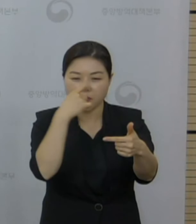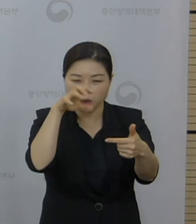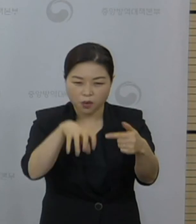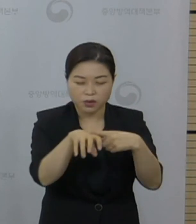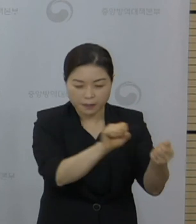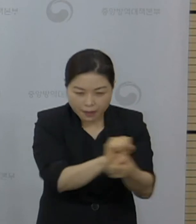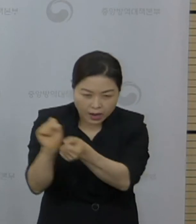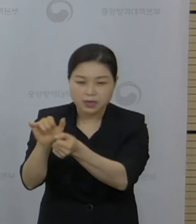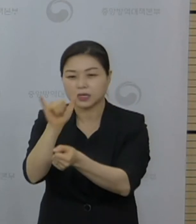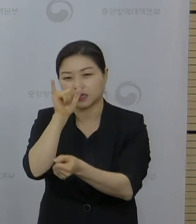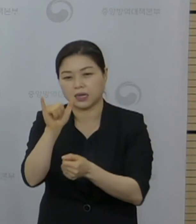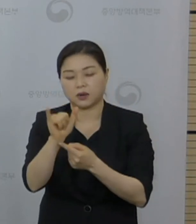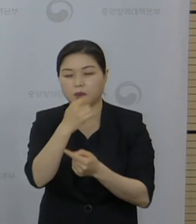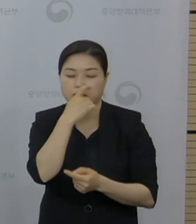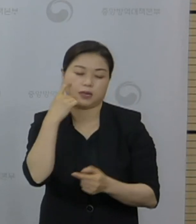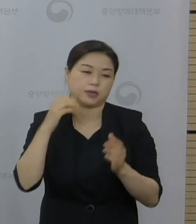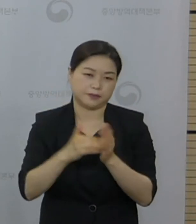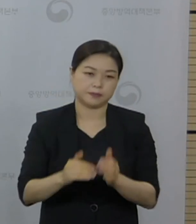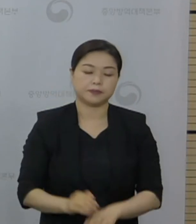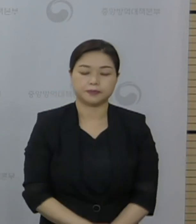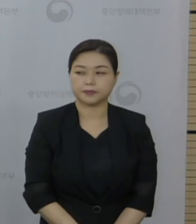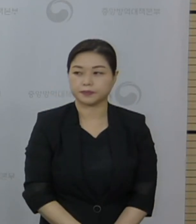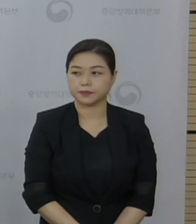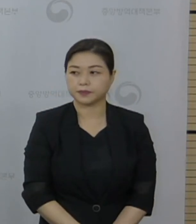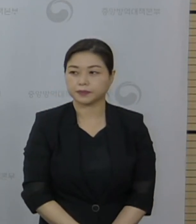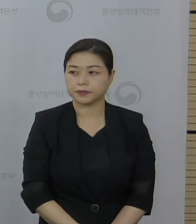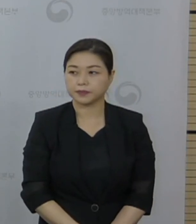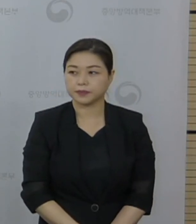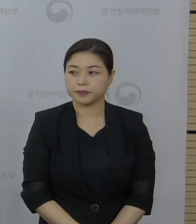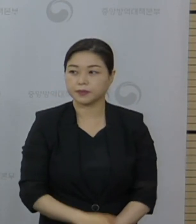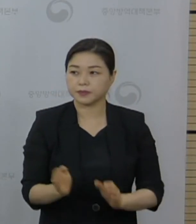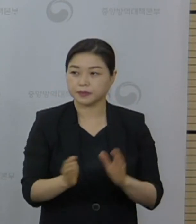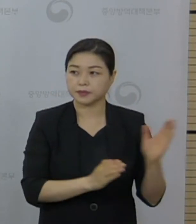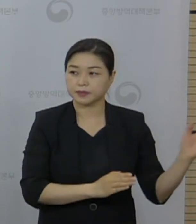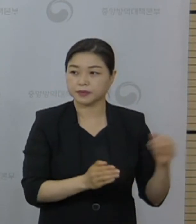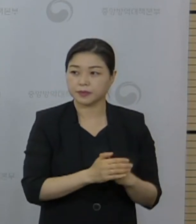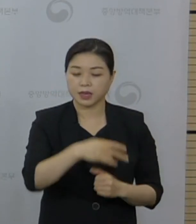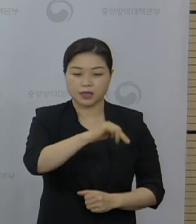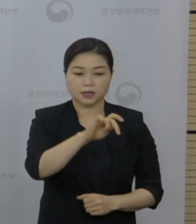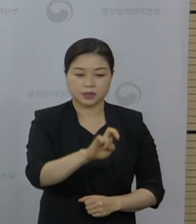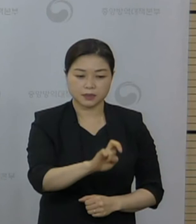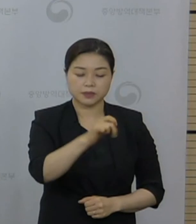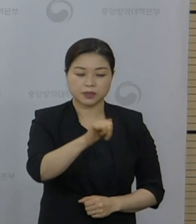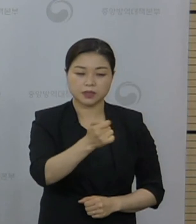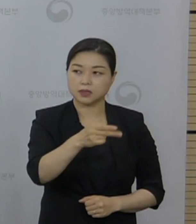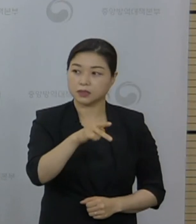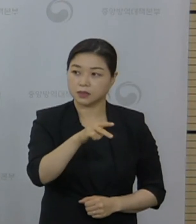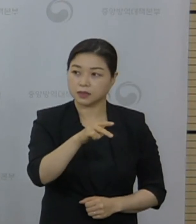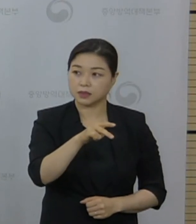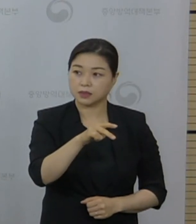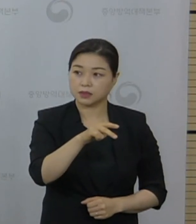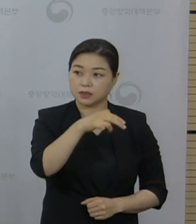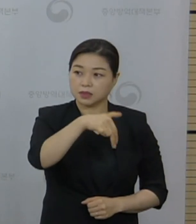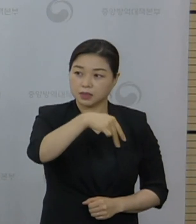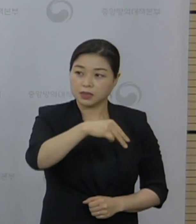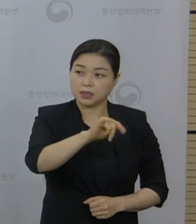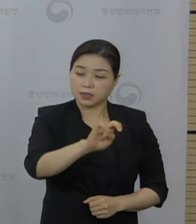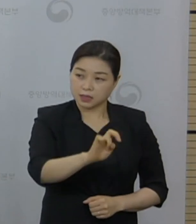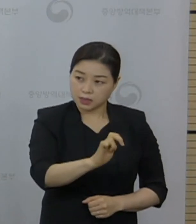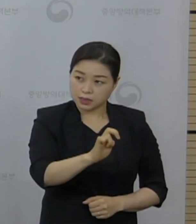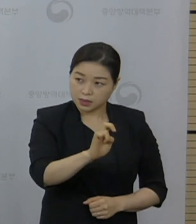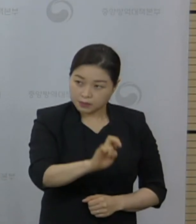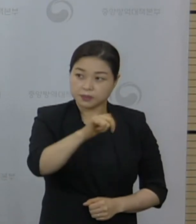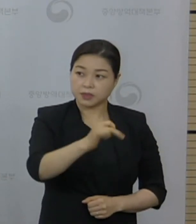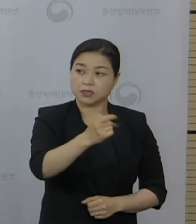파악되고 있습니다. 이상입니다. 네 다음은 심남념 또 심남념 관련된 질문입니다. 국민일보 최예슬